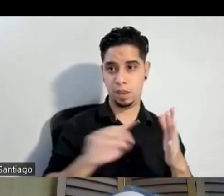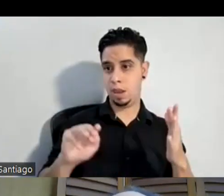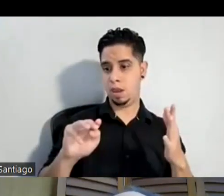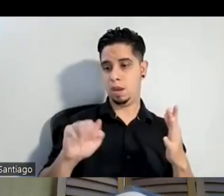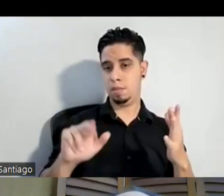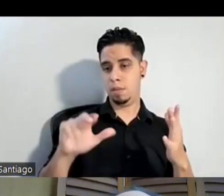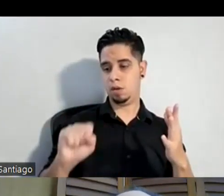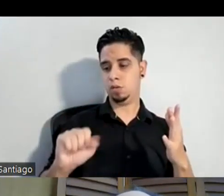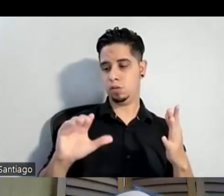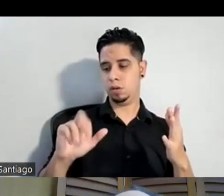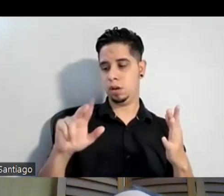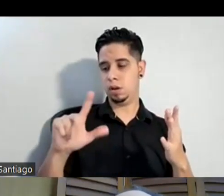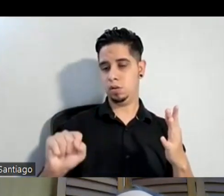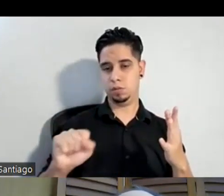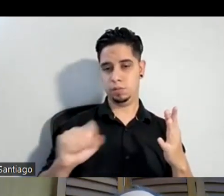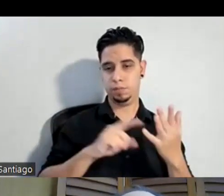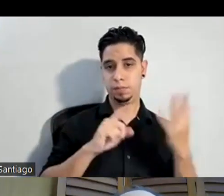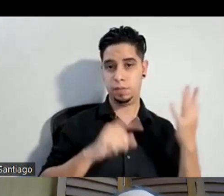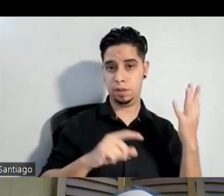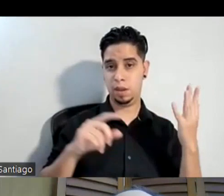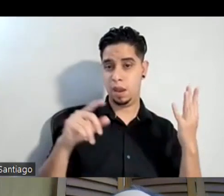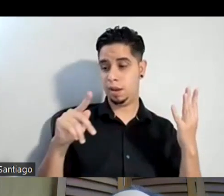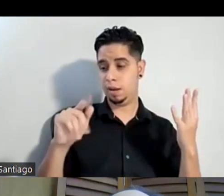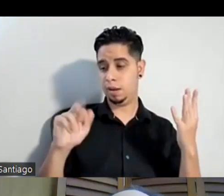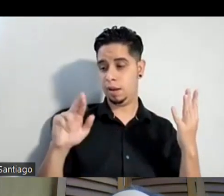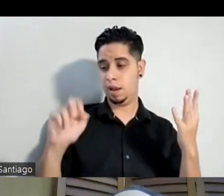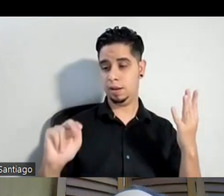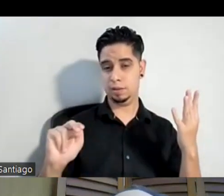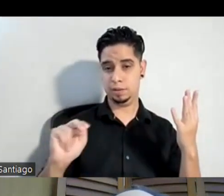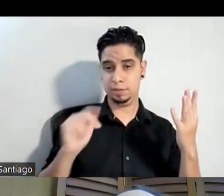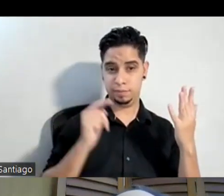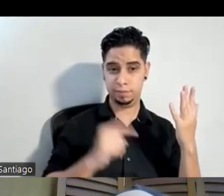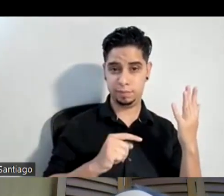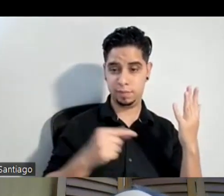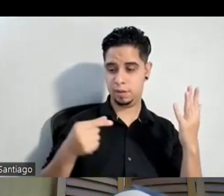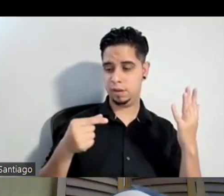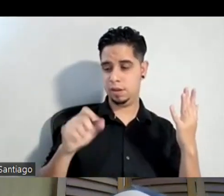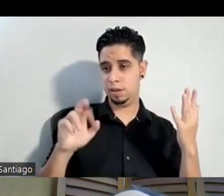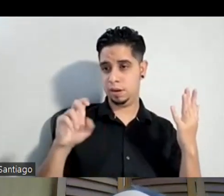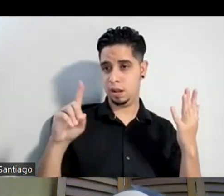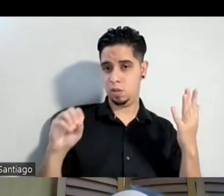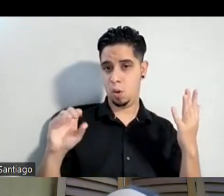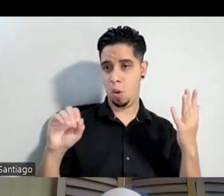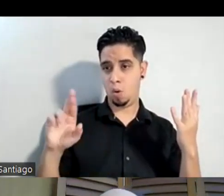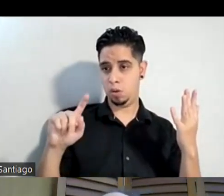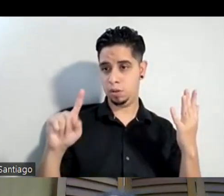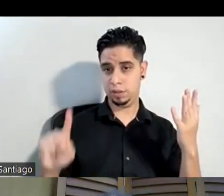Tron Karen este está Gerardo Ortiz Gerardo Saily